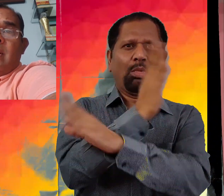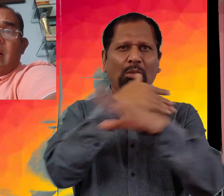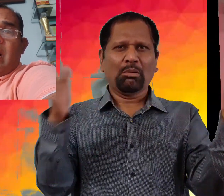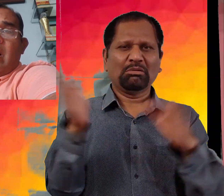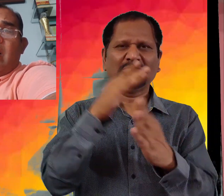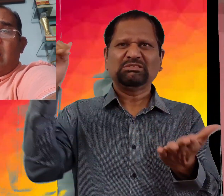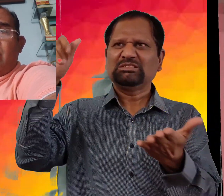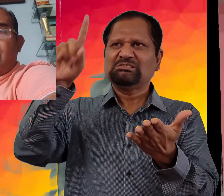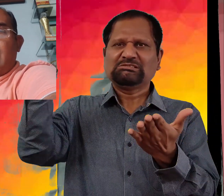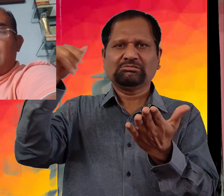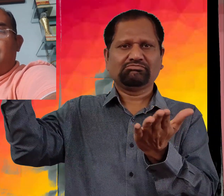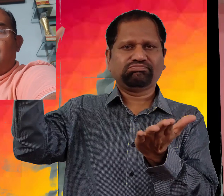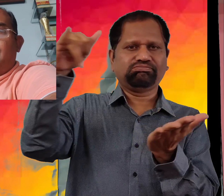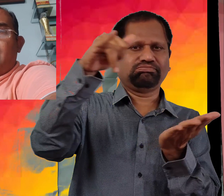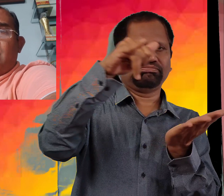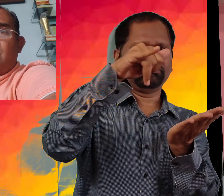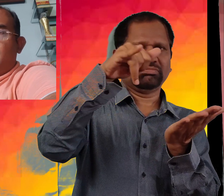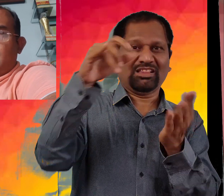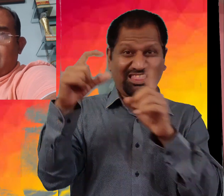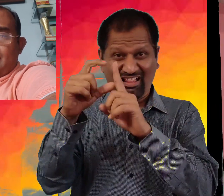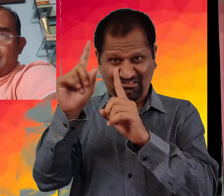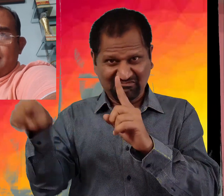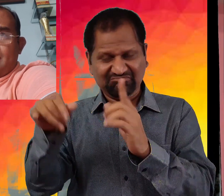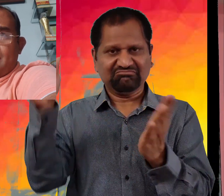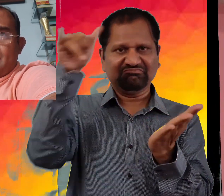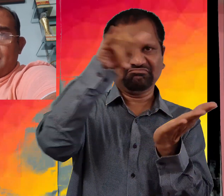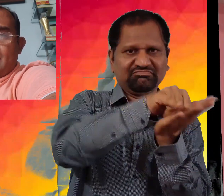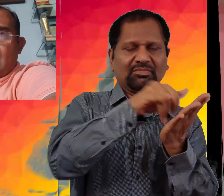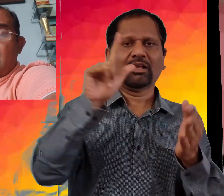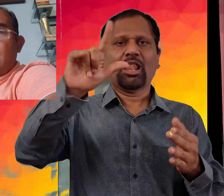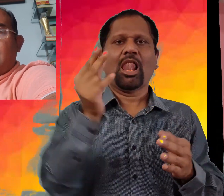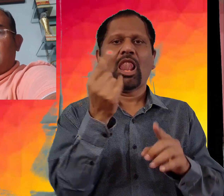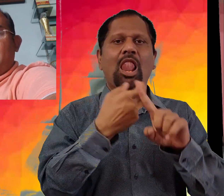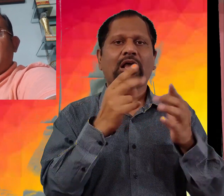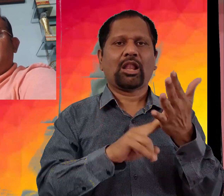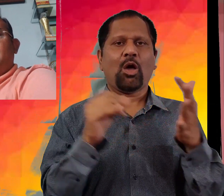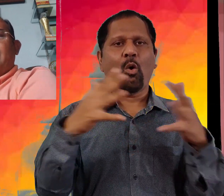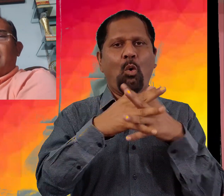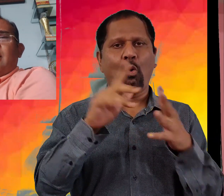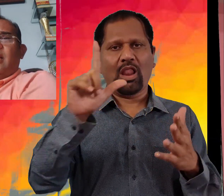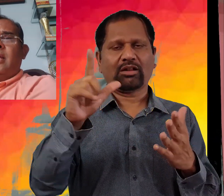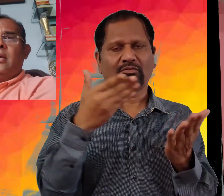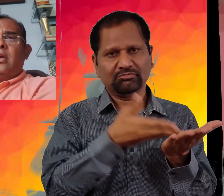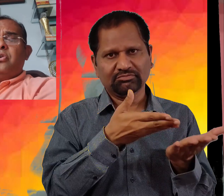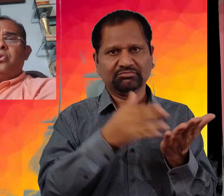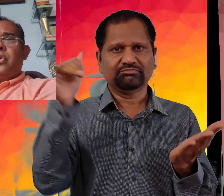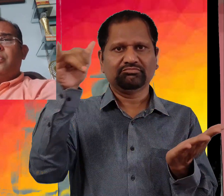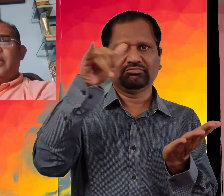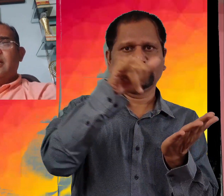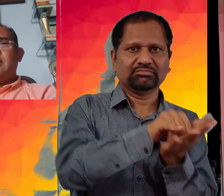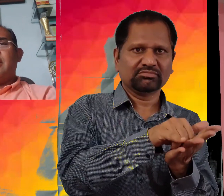لکھنوں کے ائرپورٹ پر اتر گئی ڈاکٹر بینر جی بہت پریشان تھے